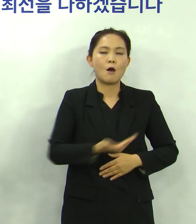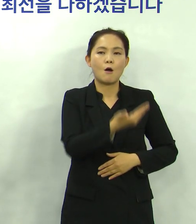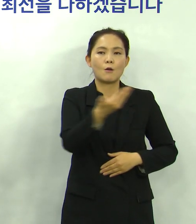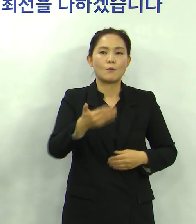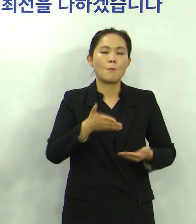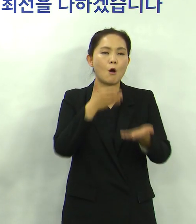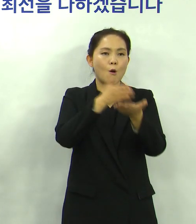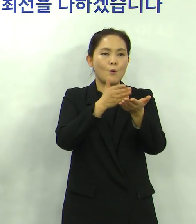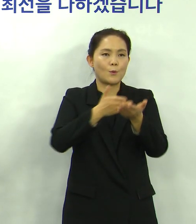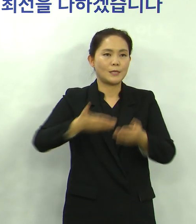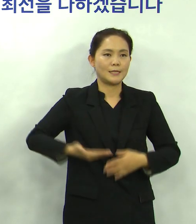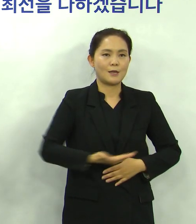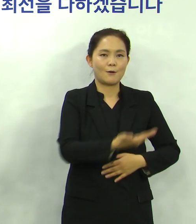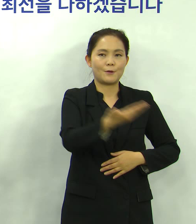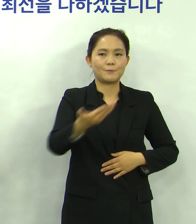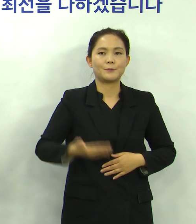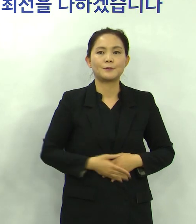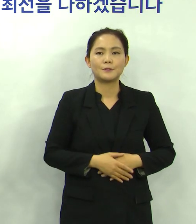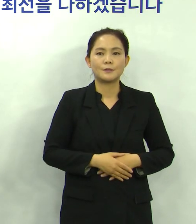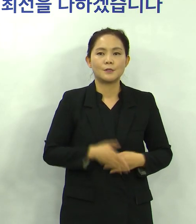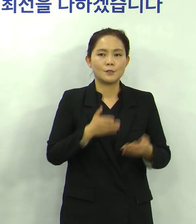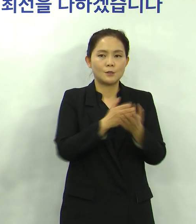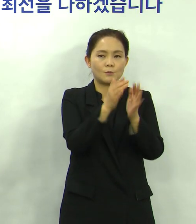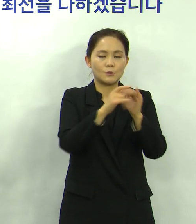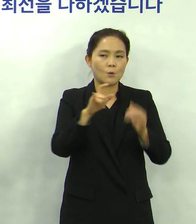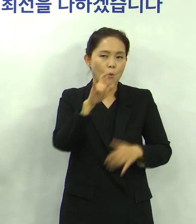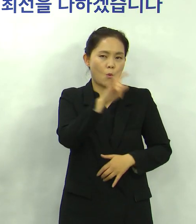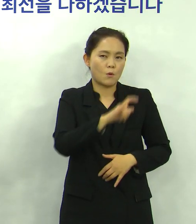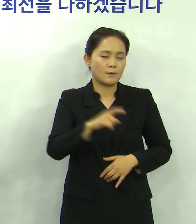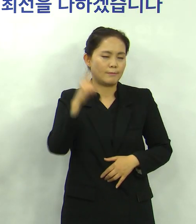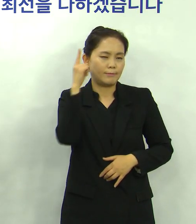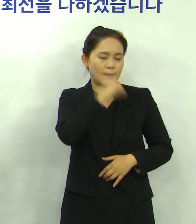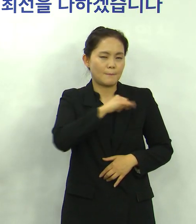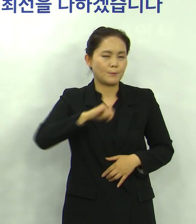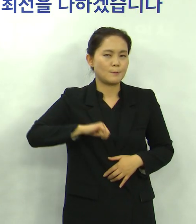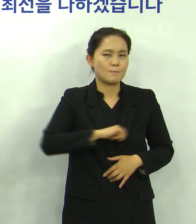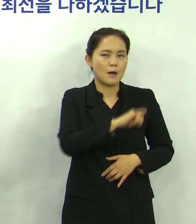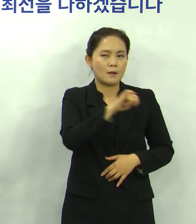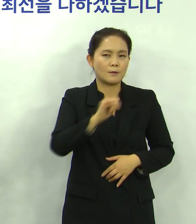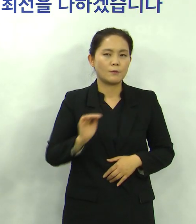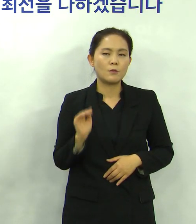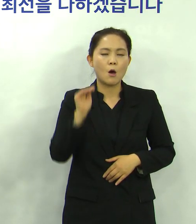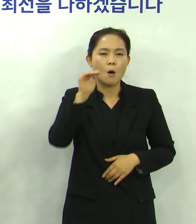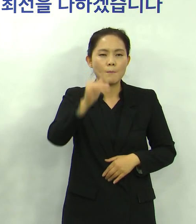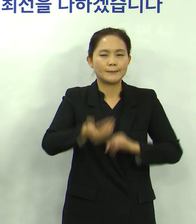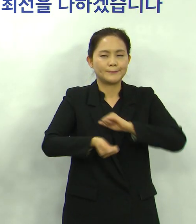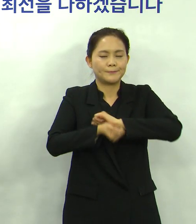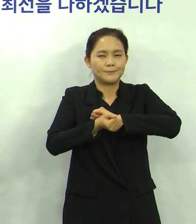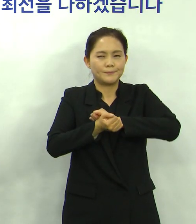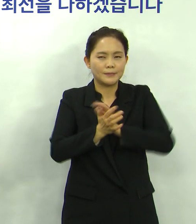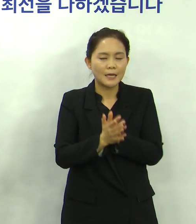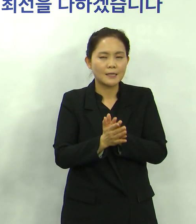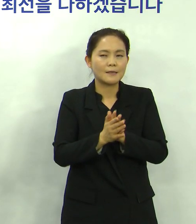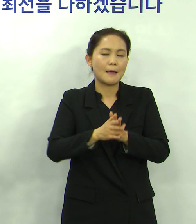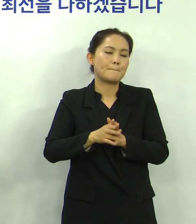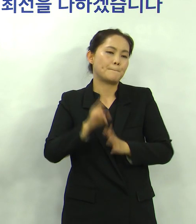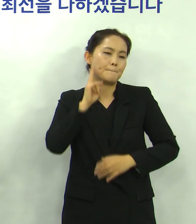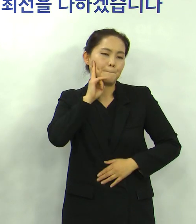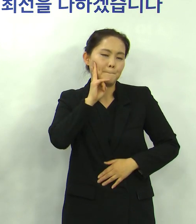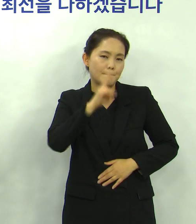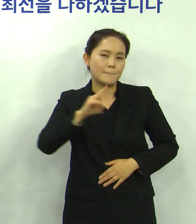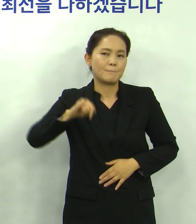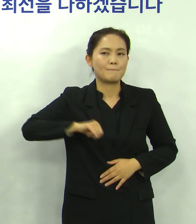그리고 언론인 여러분 전문가들은 코로나19를 나쁜 바이러스를 넘어서 잔인한 바이러스라고 합니다